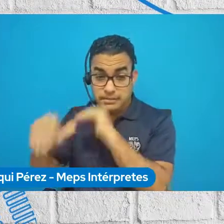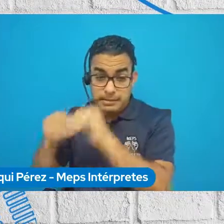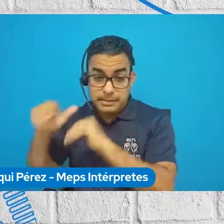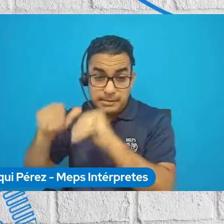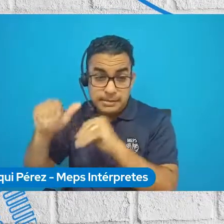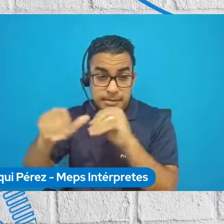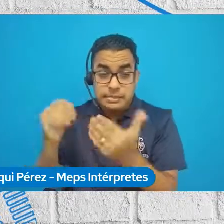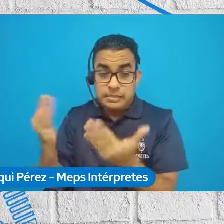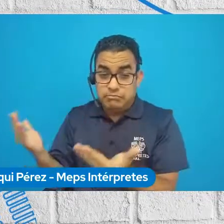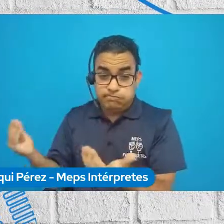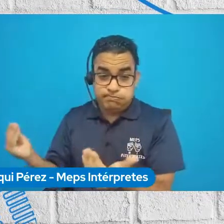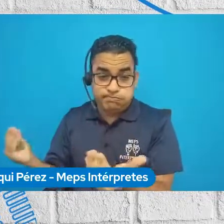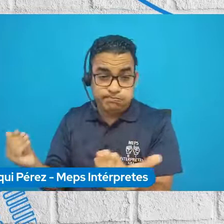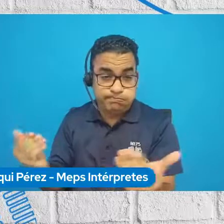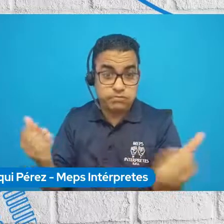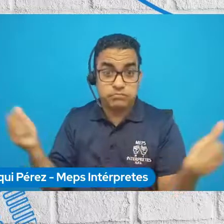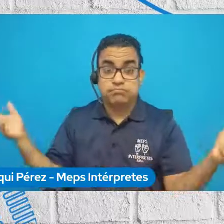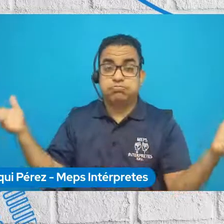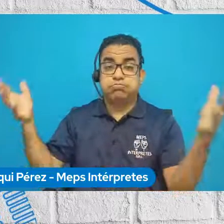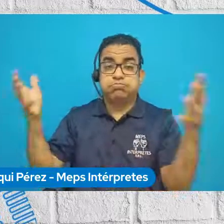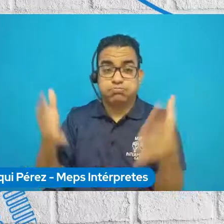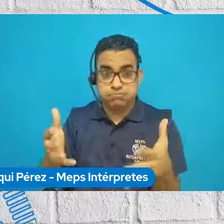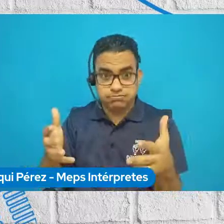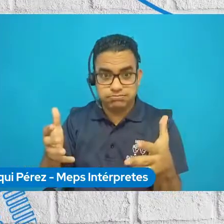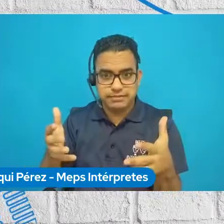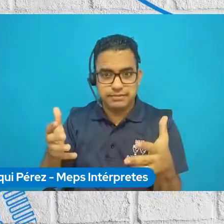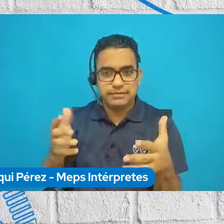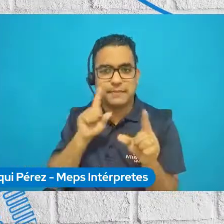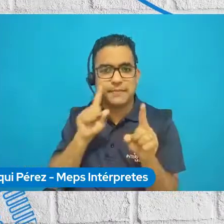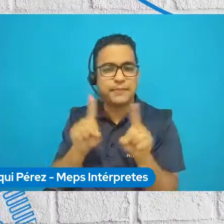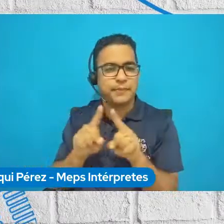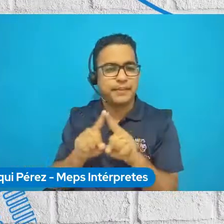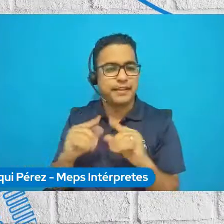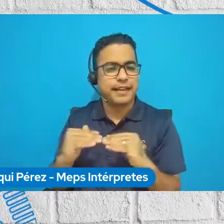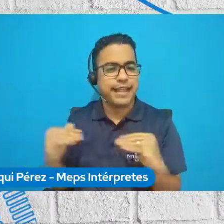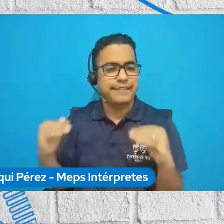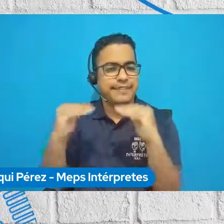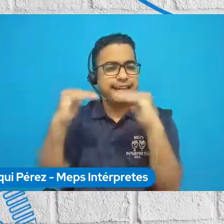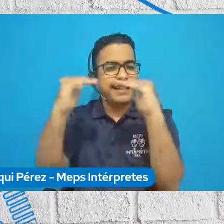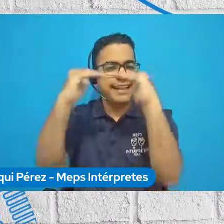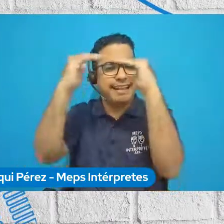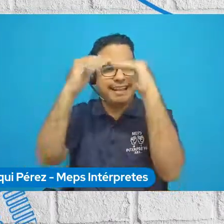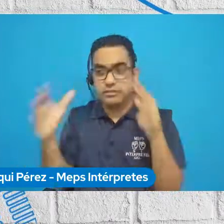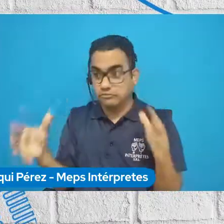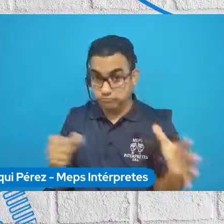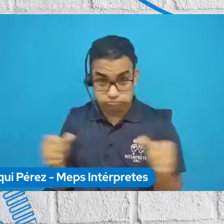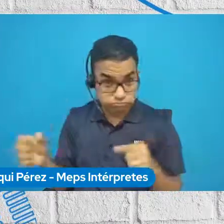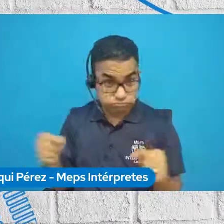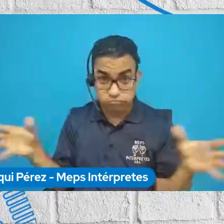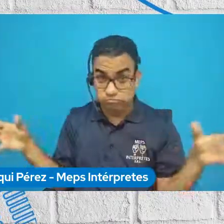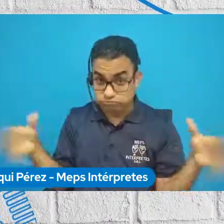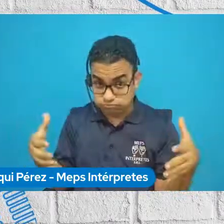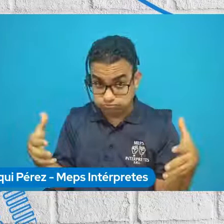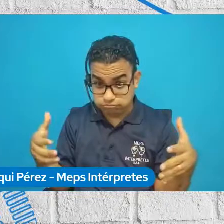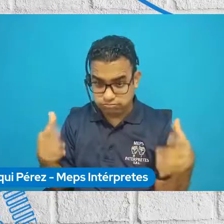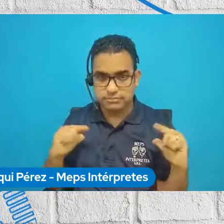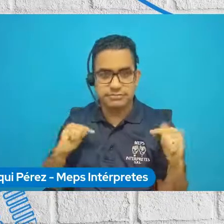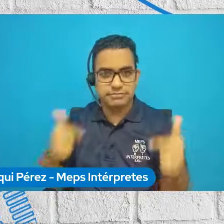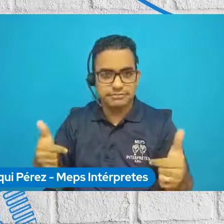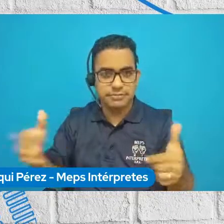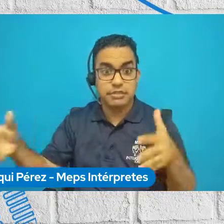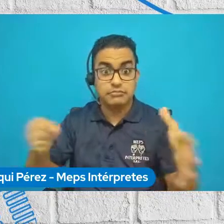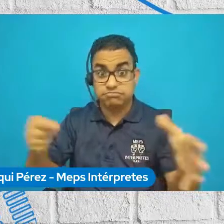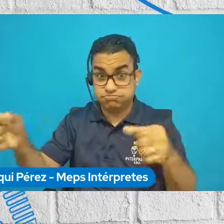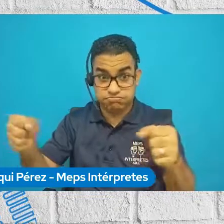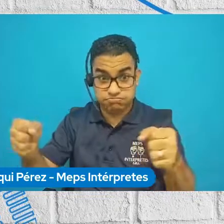a través de un voluntariado de Naciones Unidas. Es como una especie de pirámide en la cual un grupo reducido de voluntarios especialistas